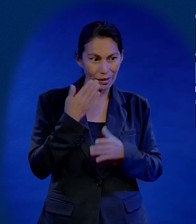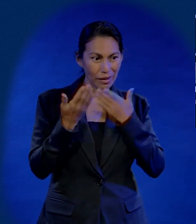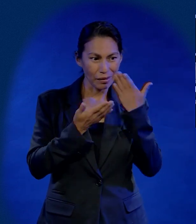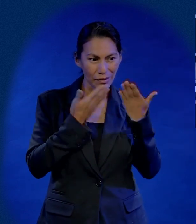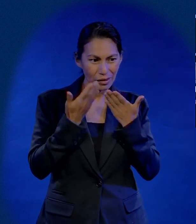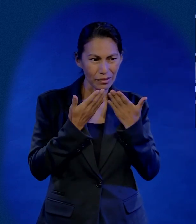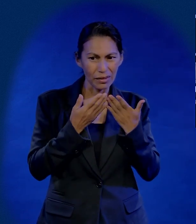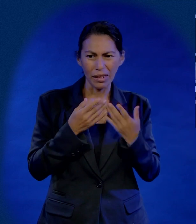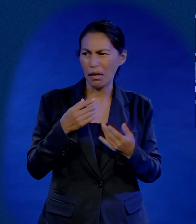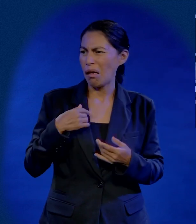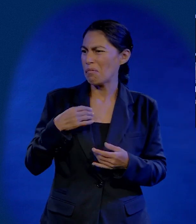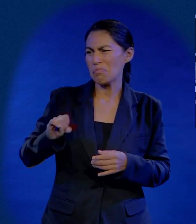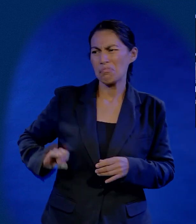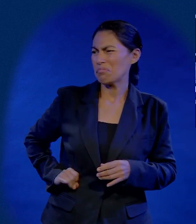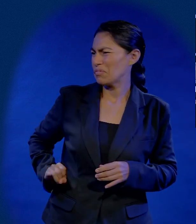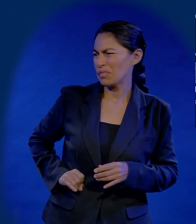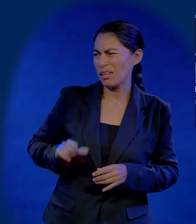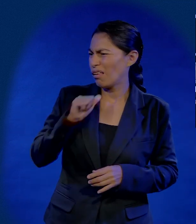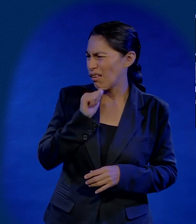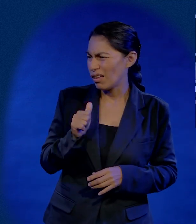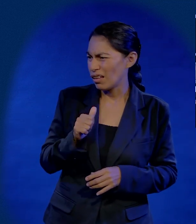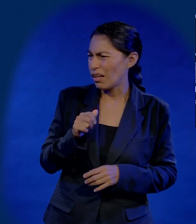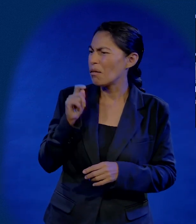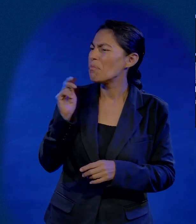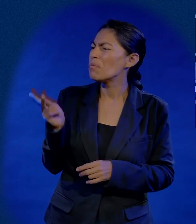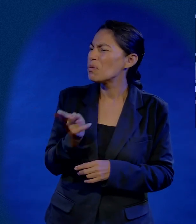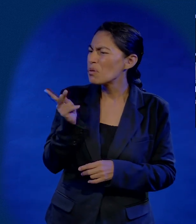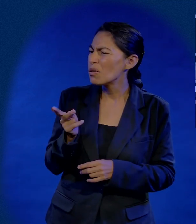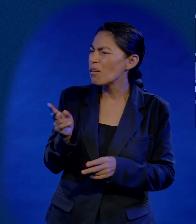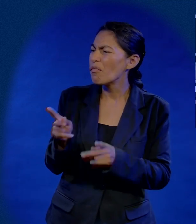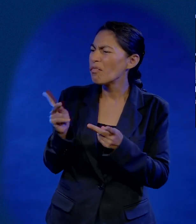Bueno, le dije, mire, soy estudiante. No me interesa si eres estudiante, te digo, ¿qué vendes?